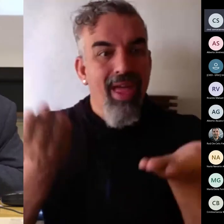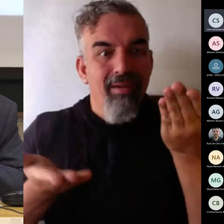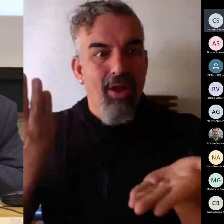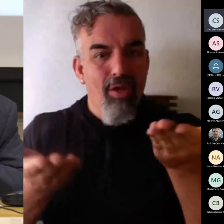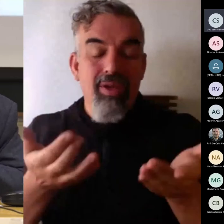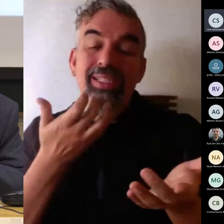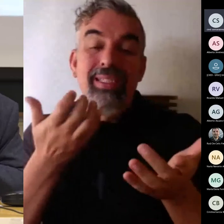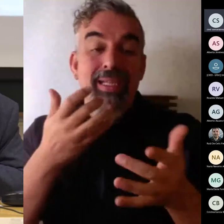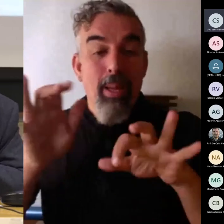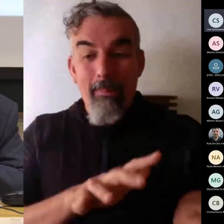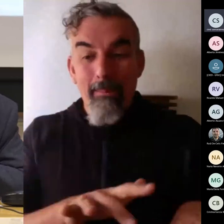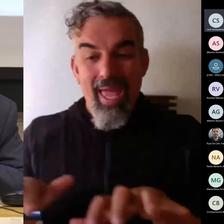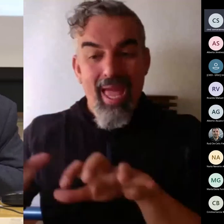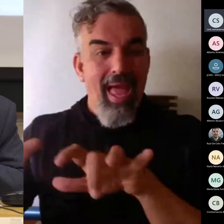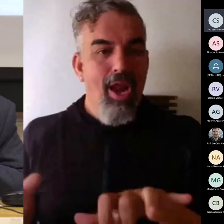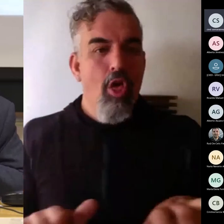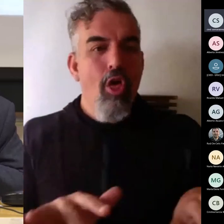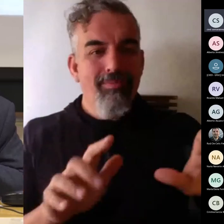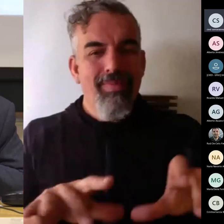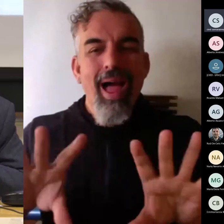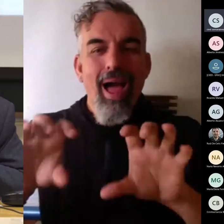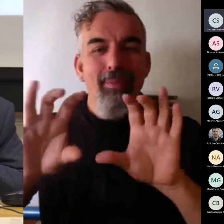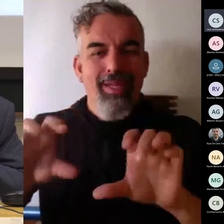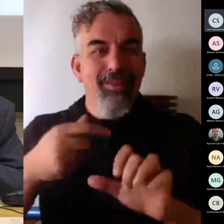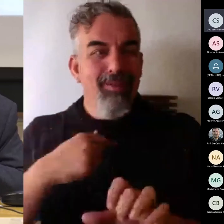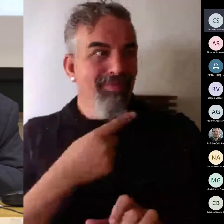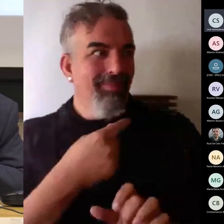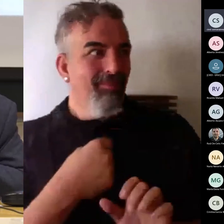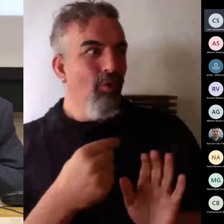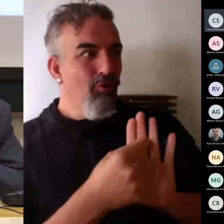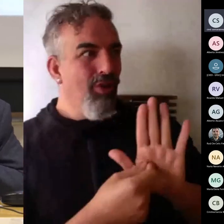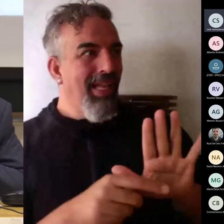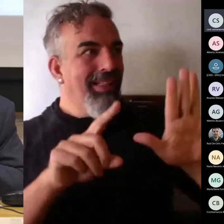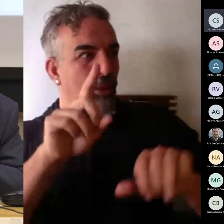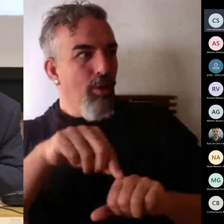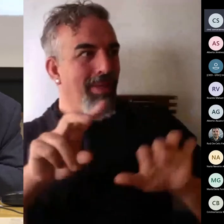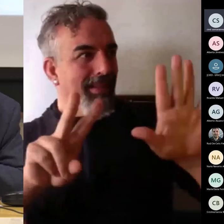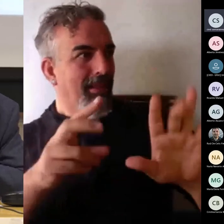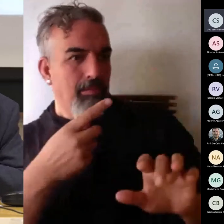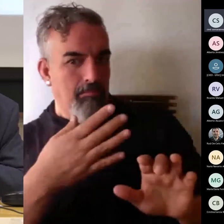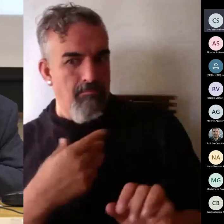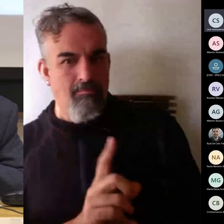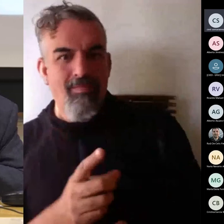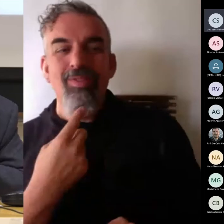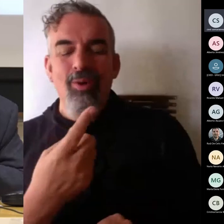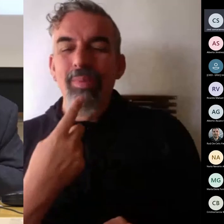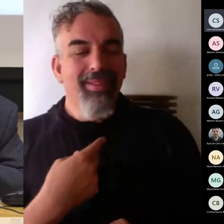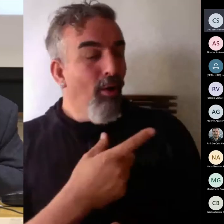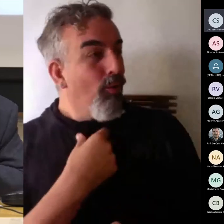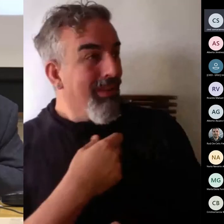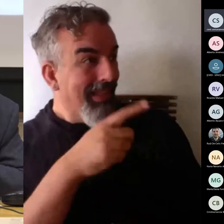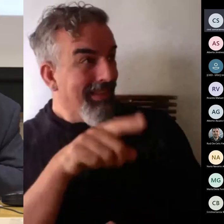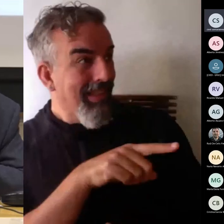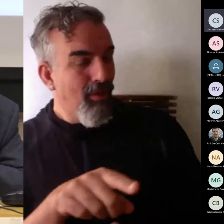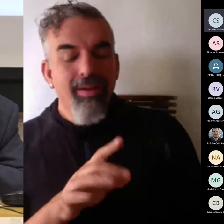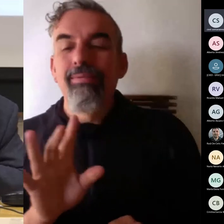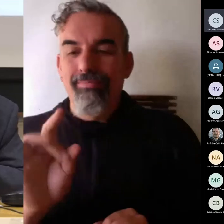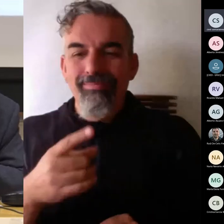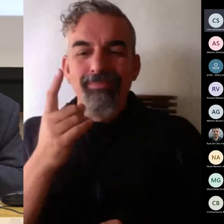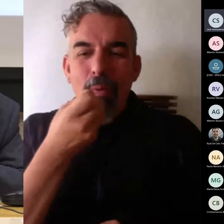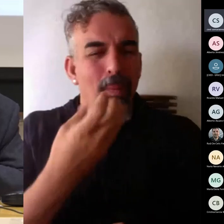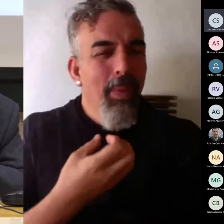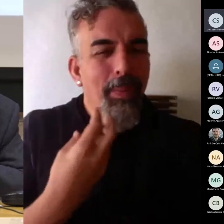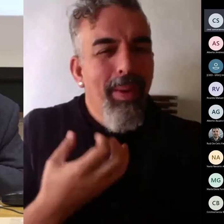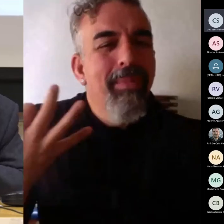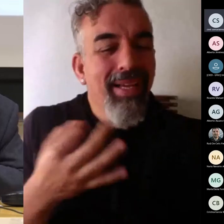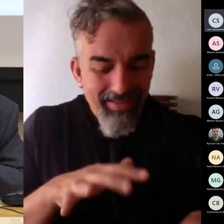es que nos digan si les ha gustado porque es una obra artística y de tipo claro ¿no? de qué cosas he hecho bien qué me